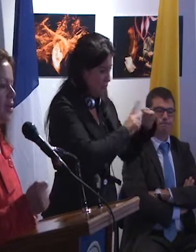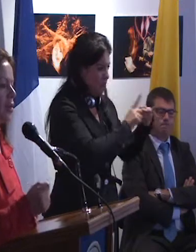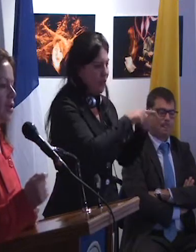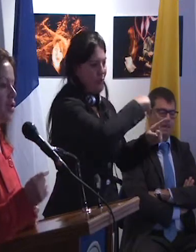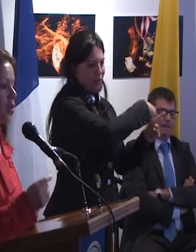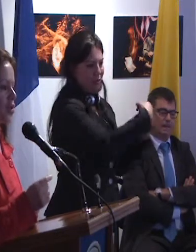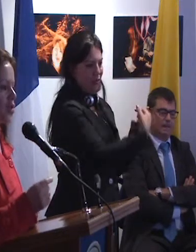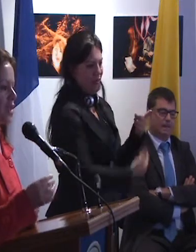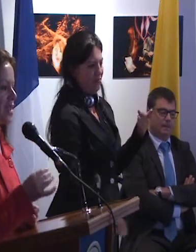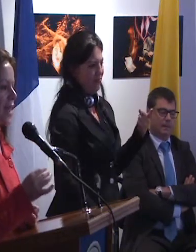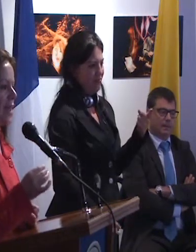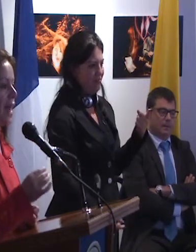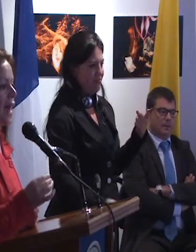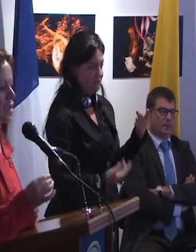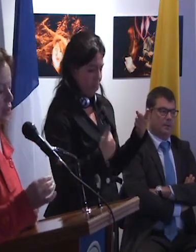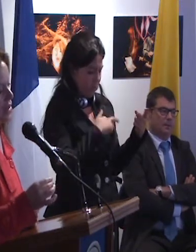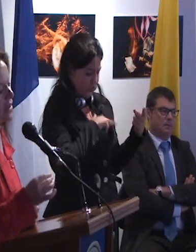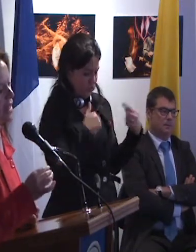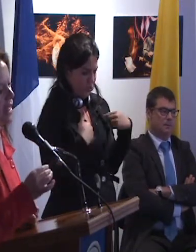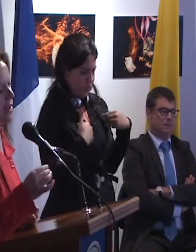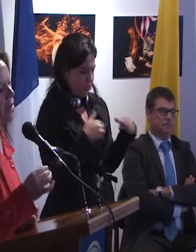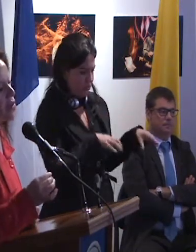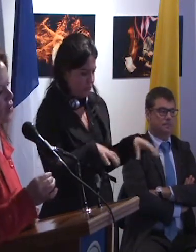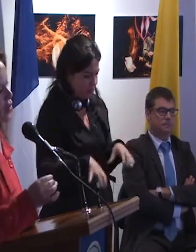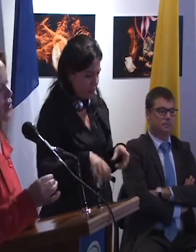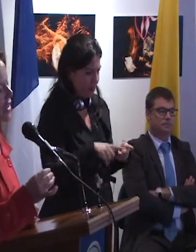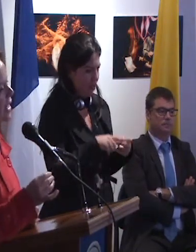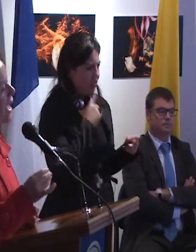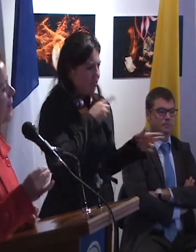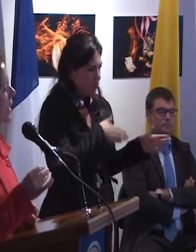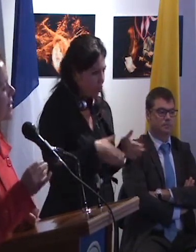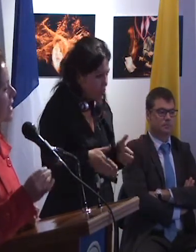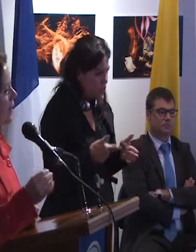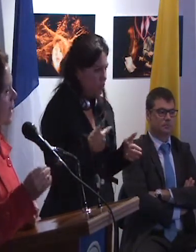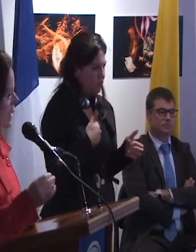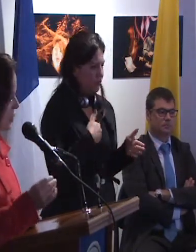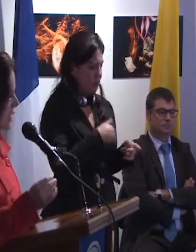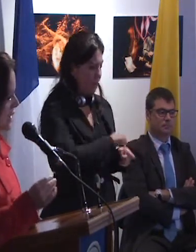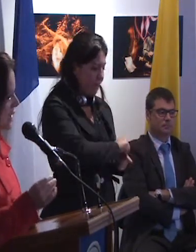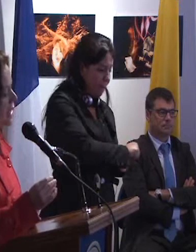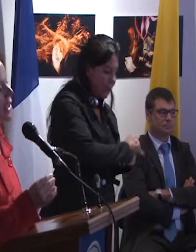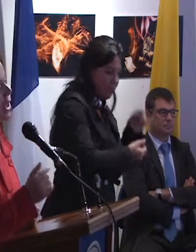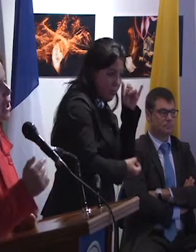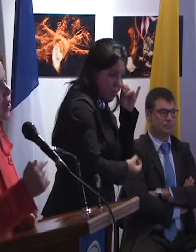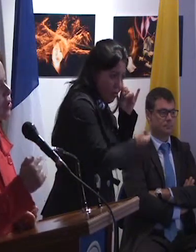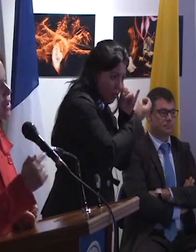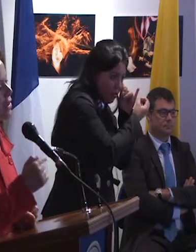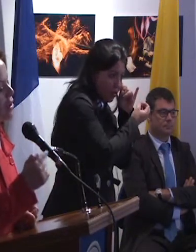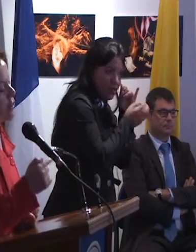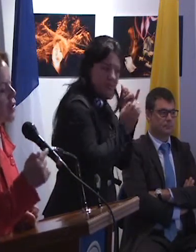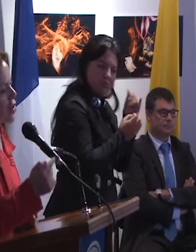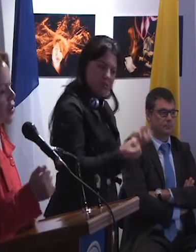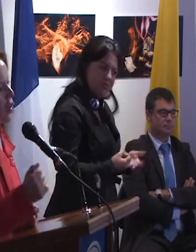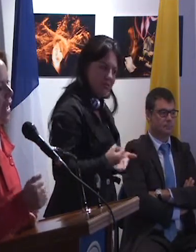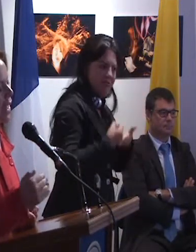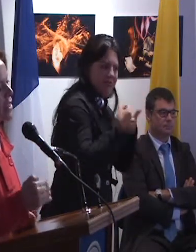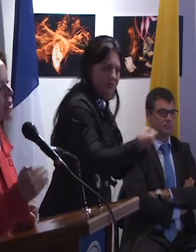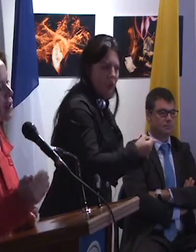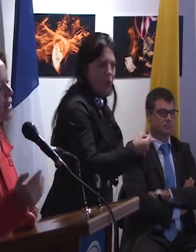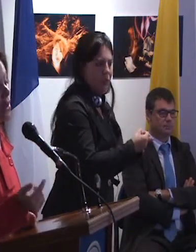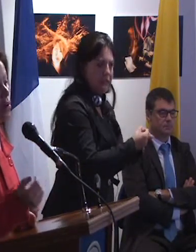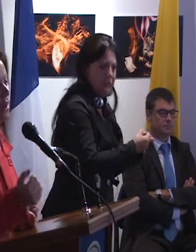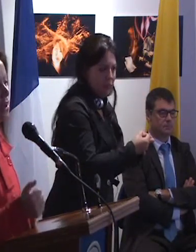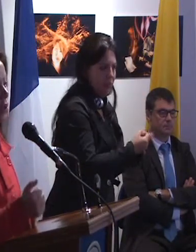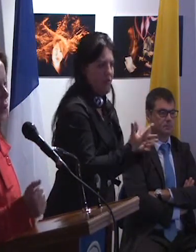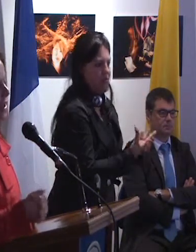social. Cómo nosotros, desde cada acto, desde cada discurso, desde cada práctica pedagógica, contribuimos o no a